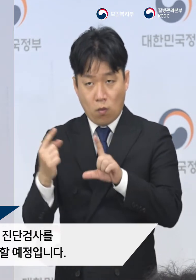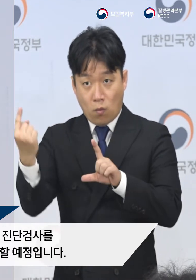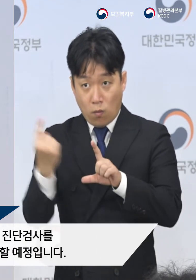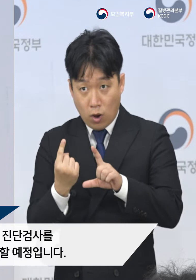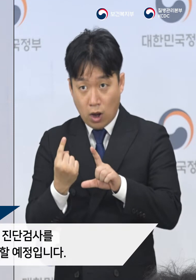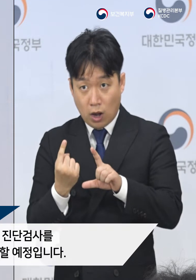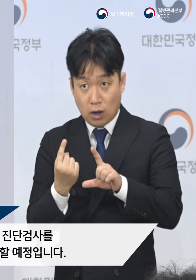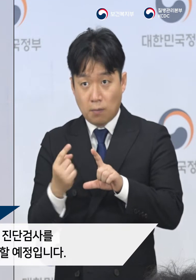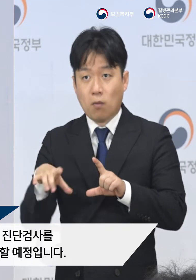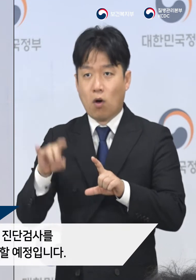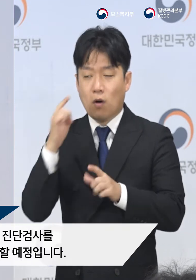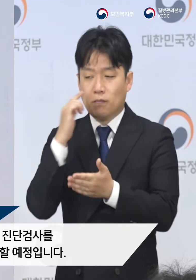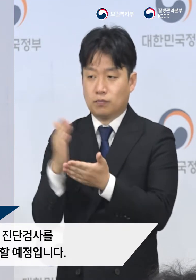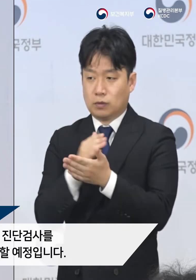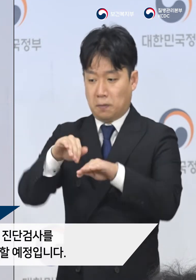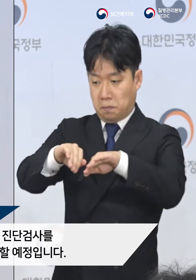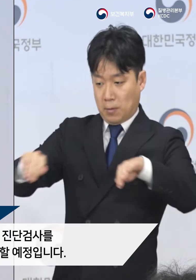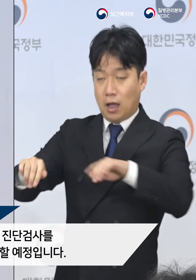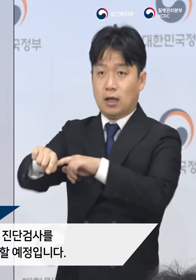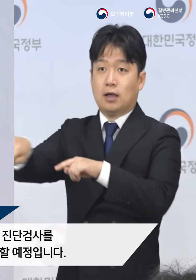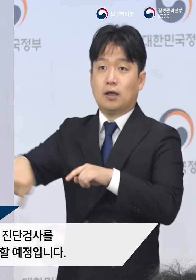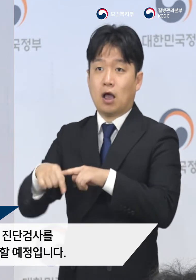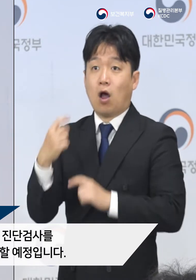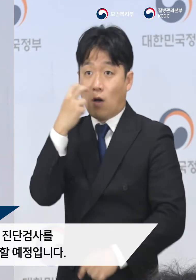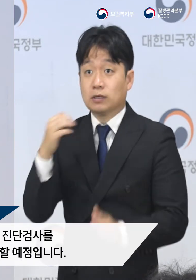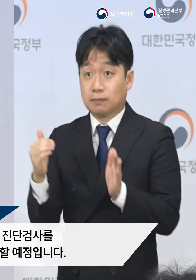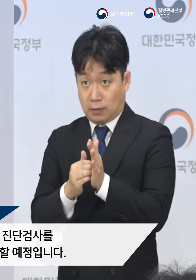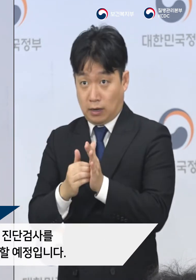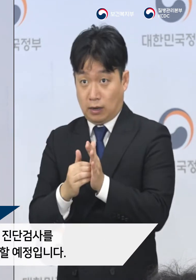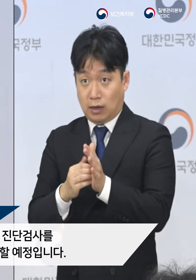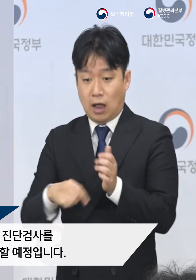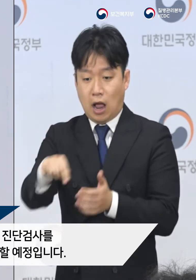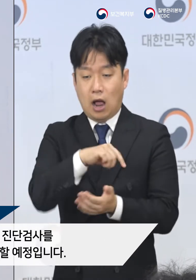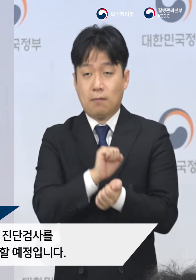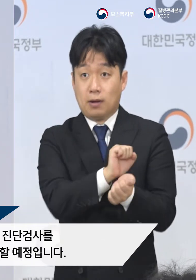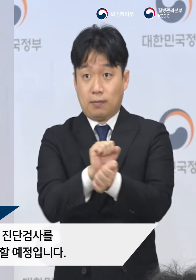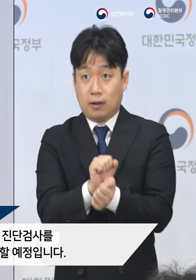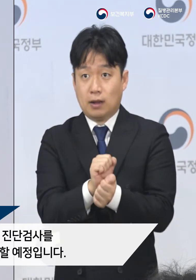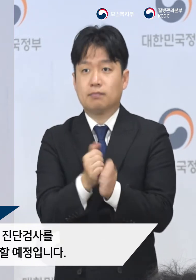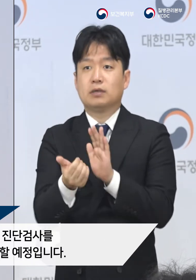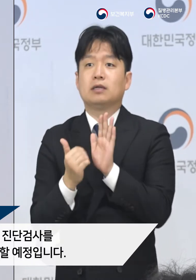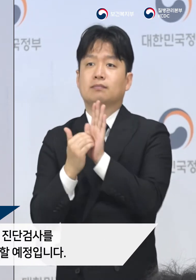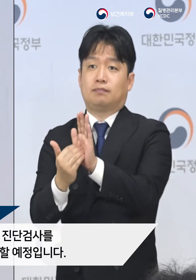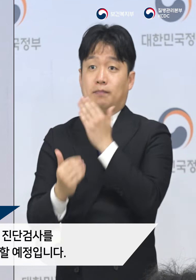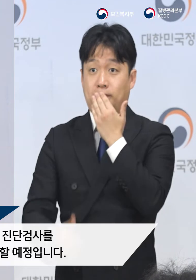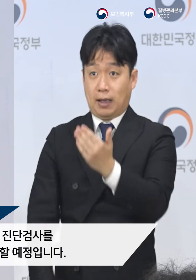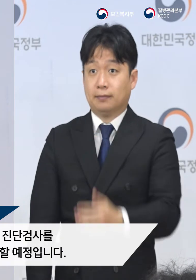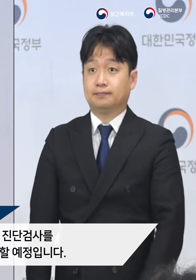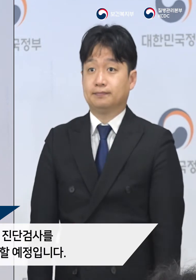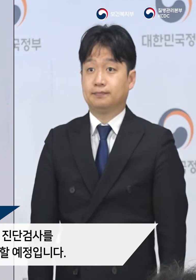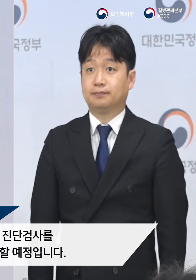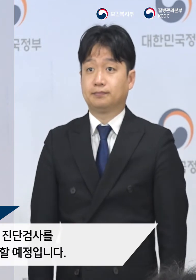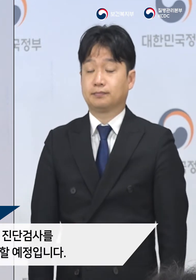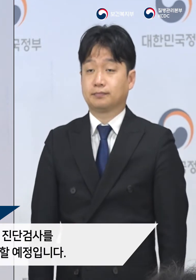진단검사를 우선 실시하도록 하여 응급실대 감염을 사전에 방지할 예정입니다.